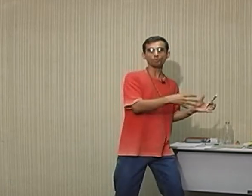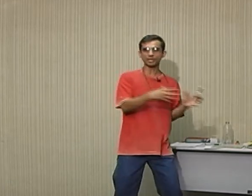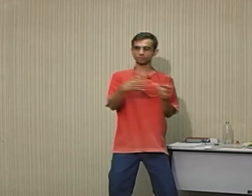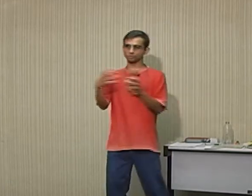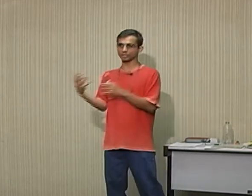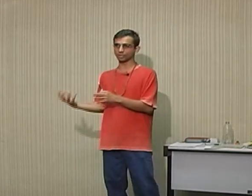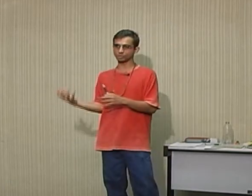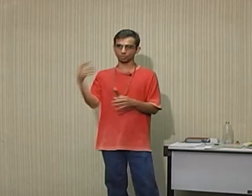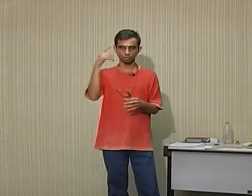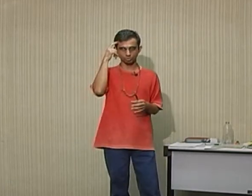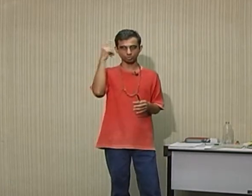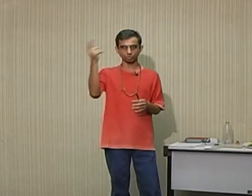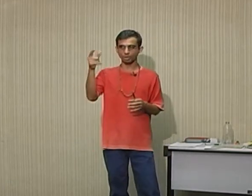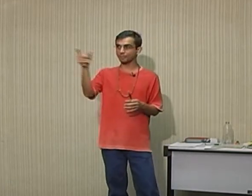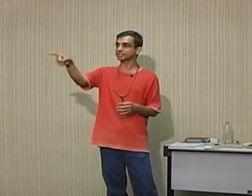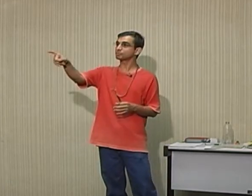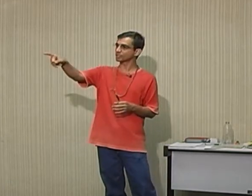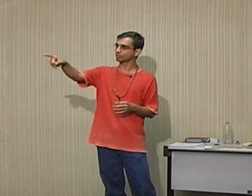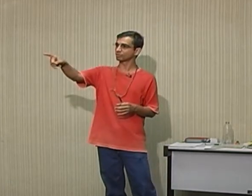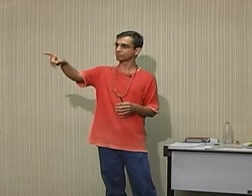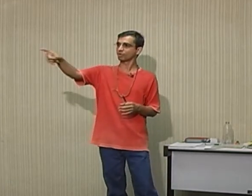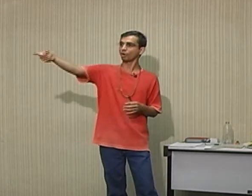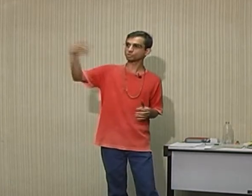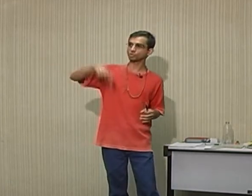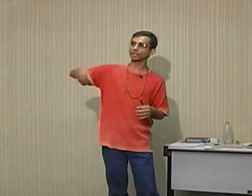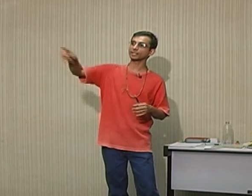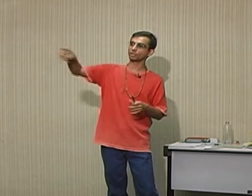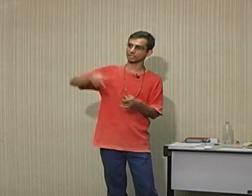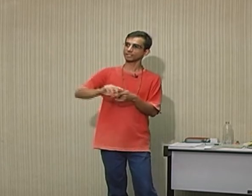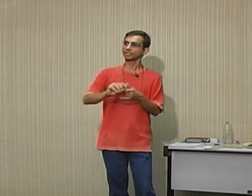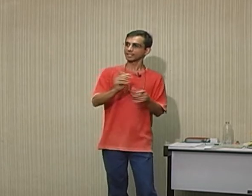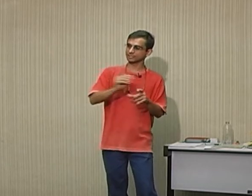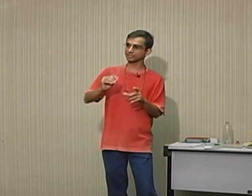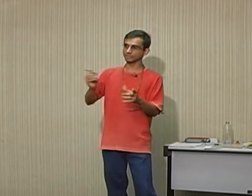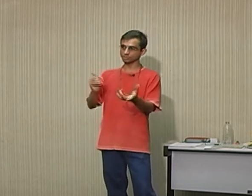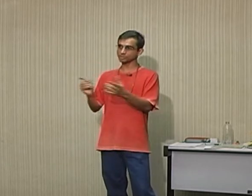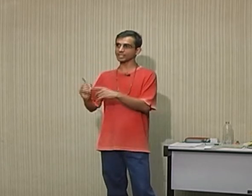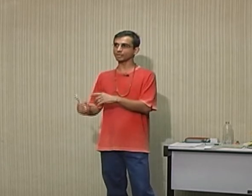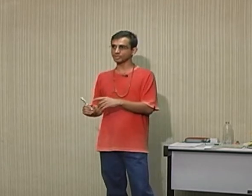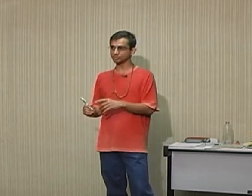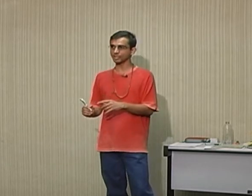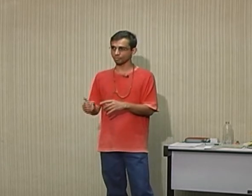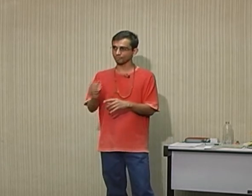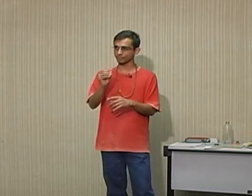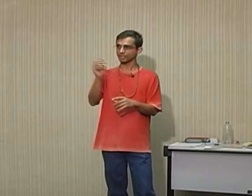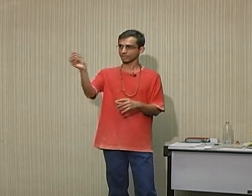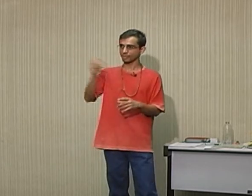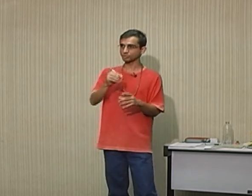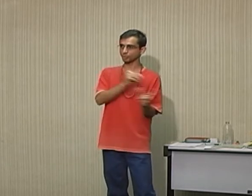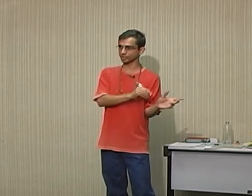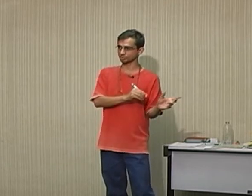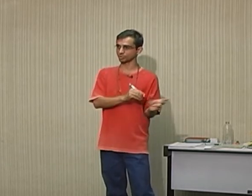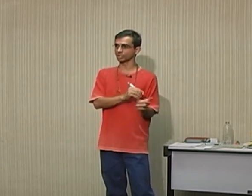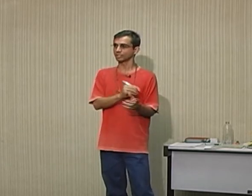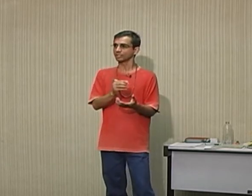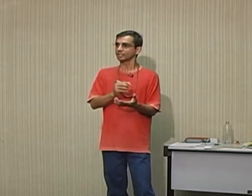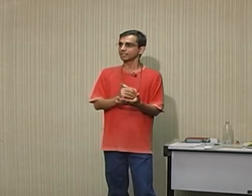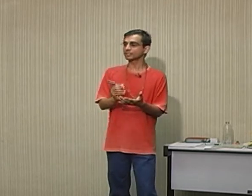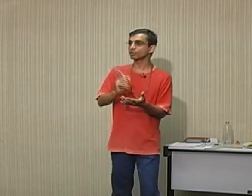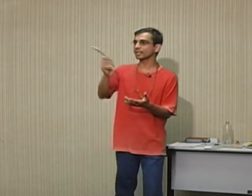menos fiel, de acordo com a percepção. Olha o chora aí, Entrando, estaria mais fiel. Mais próximo, né? Então, o que a